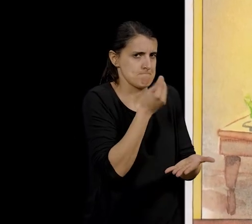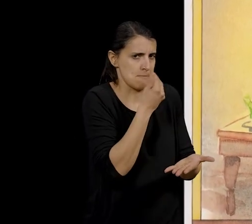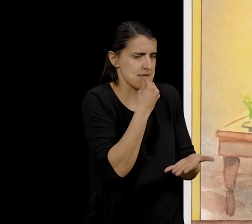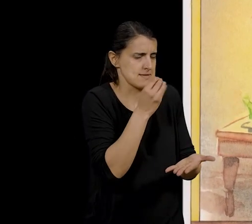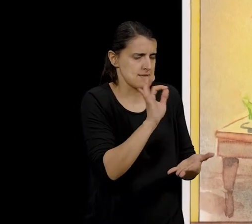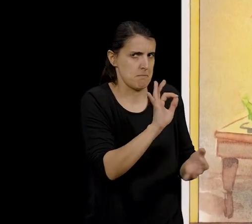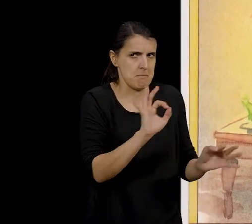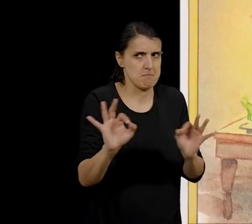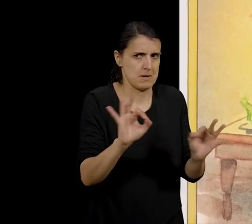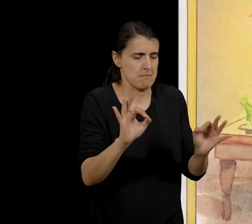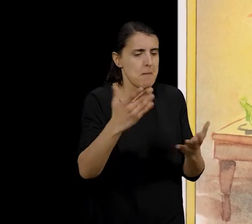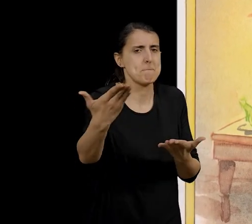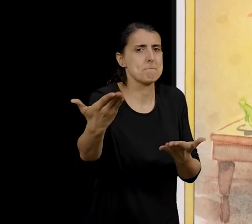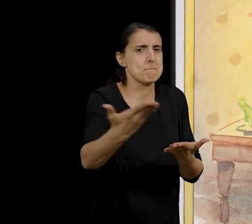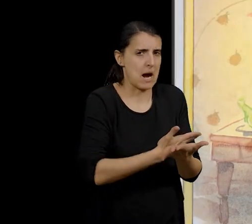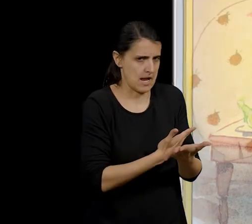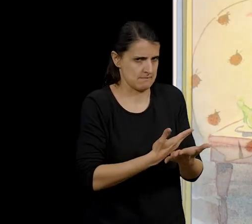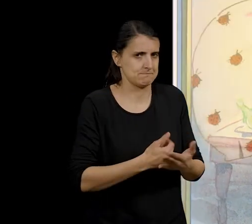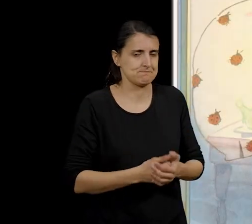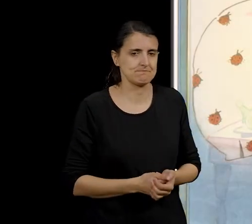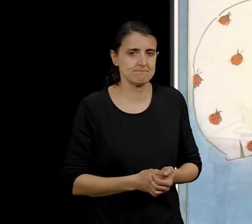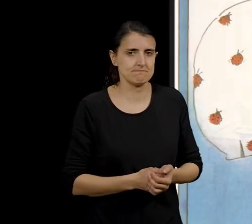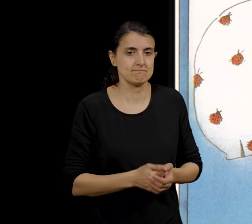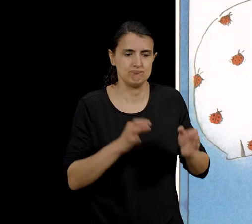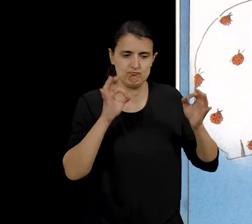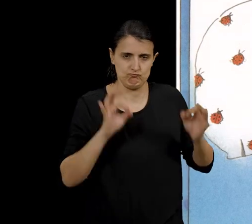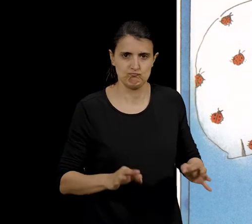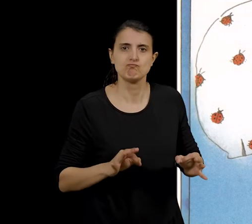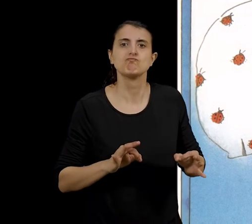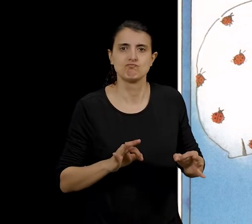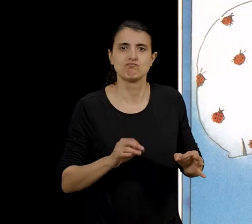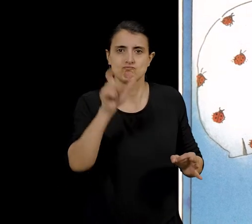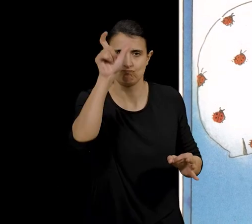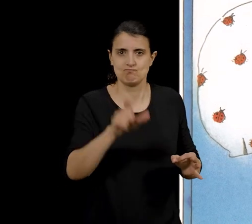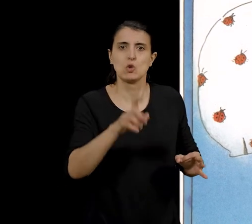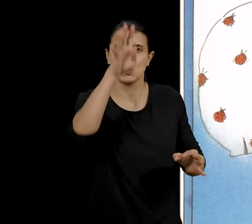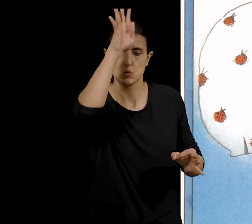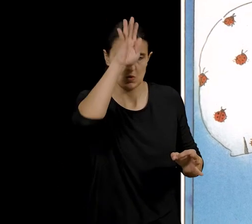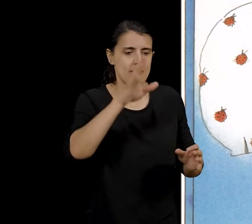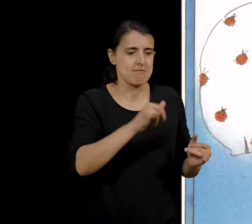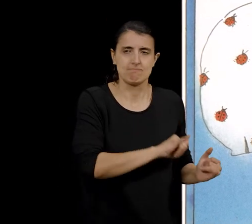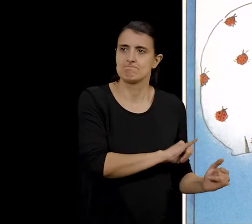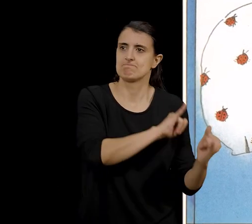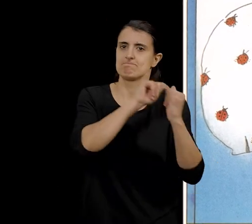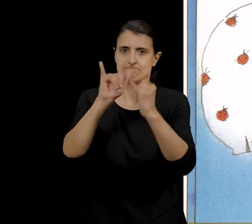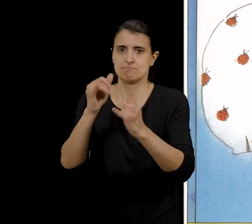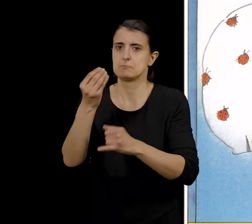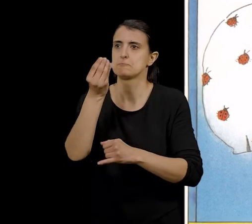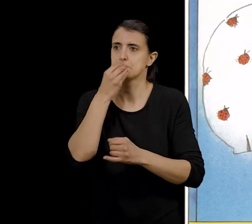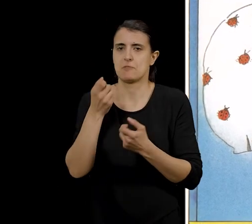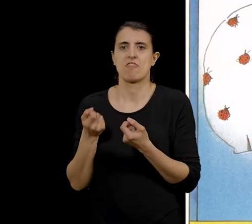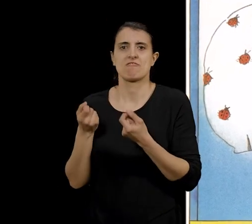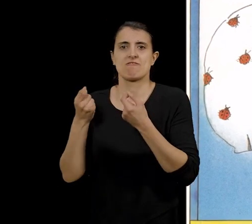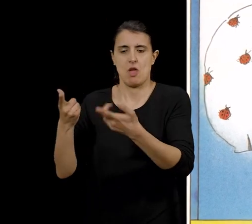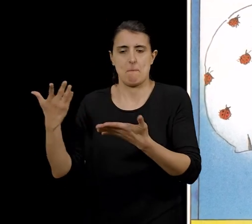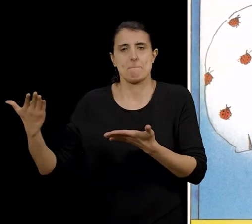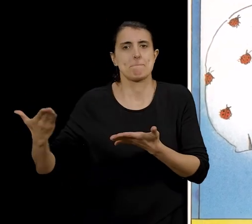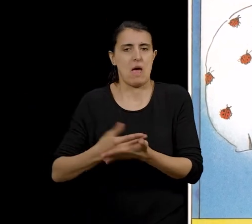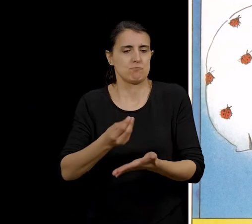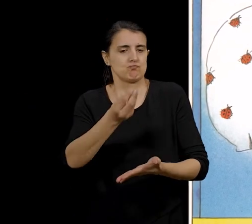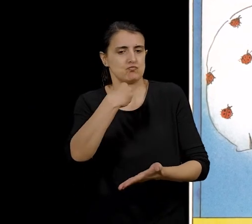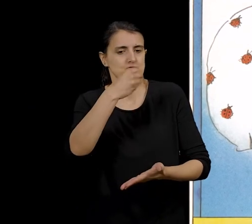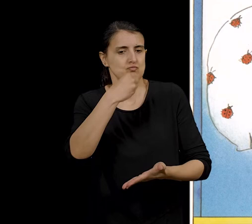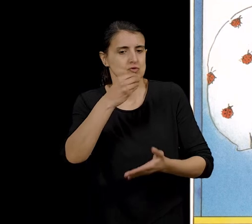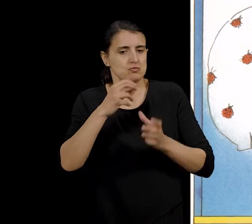seguida. Vaig a buscar una llesca de pa. Justa! Antonet li va aportar una llesca de pa amb tomàquet i així l'aranya va poder acabar el